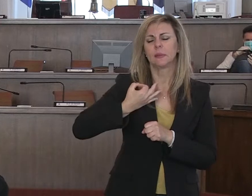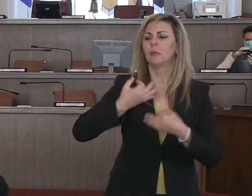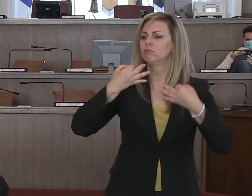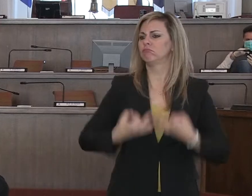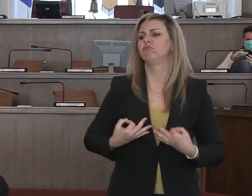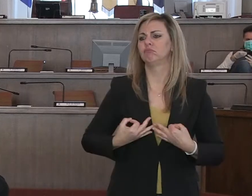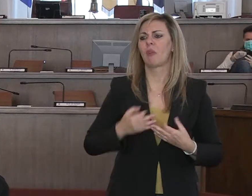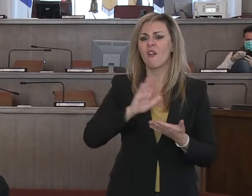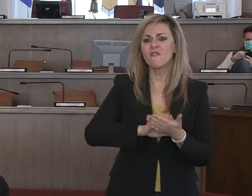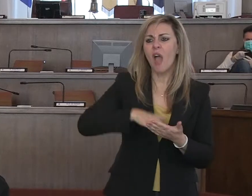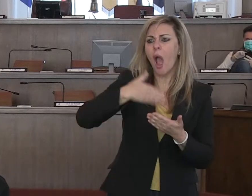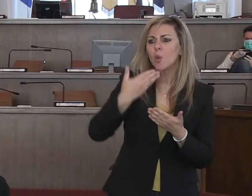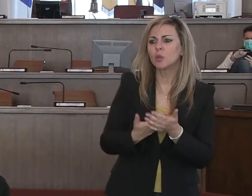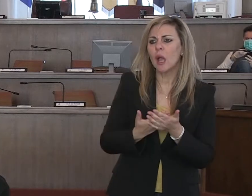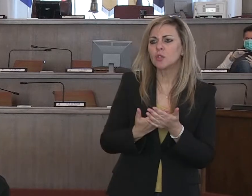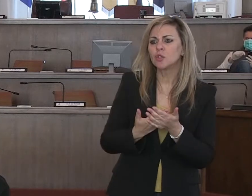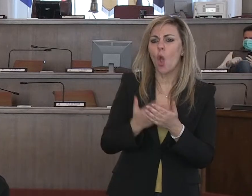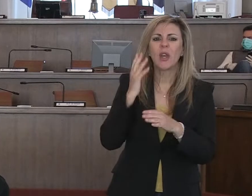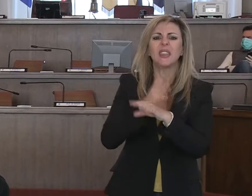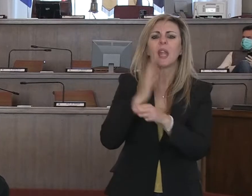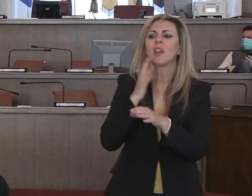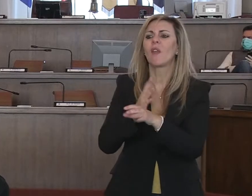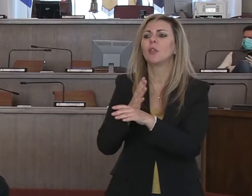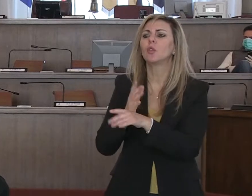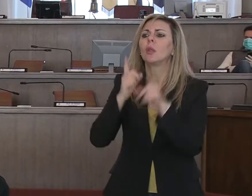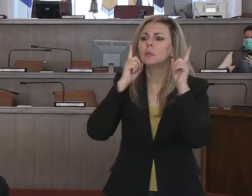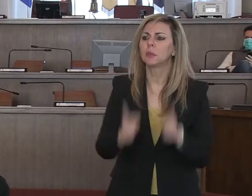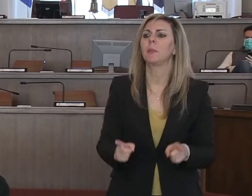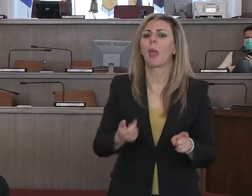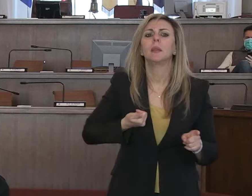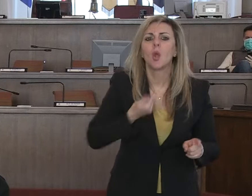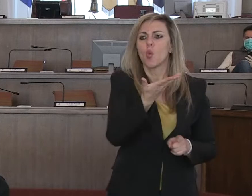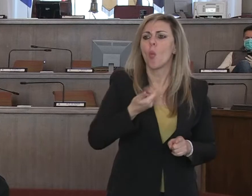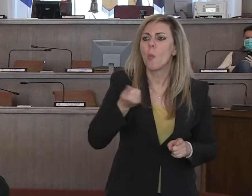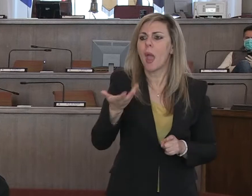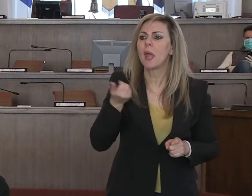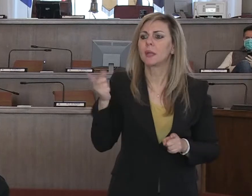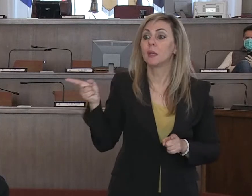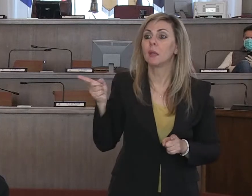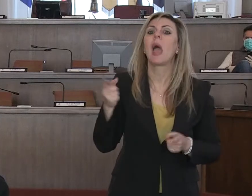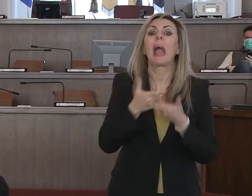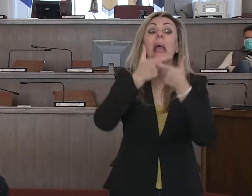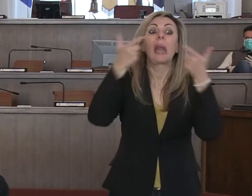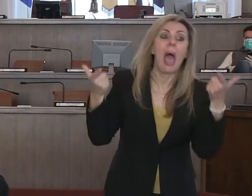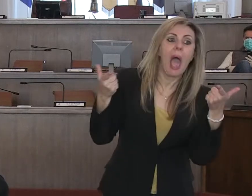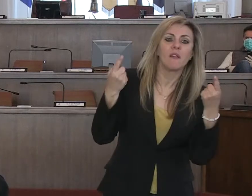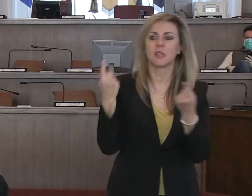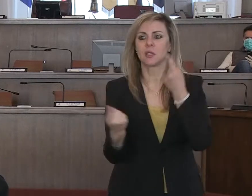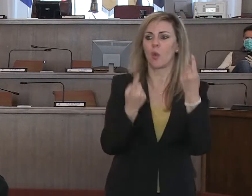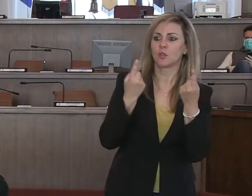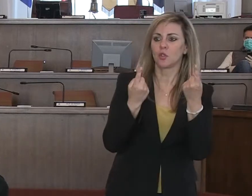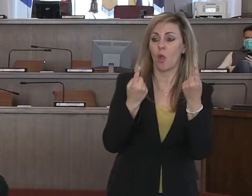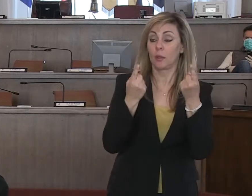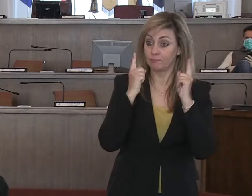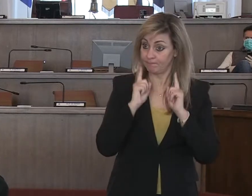valutando i vari livelli di intervento a seconda dei numeri e a seconda della gravità. Il primo